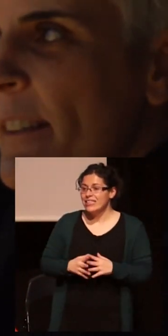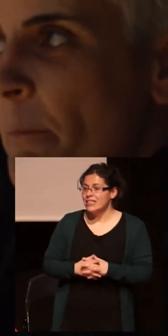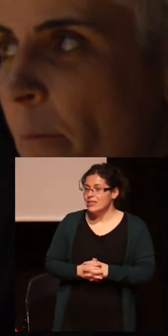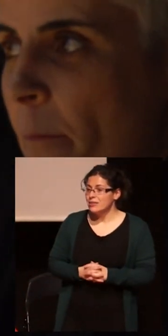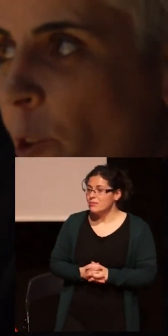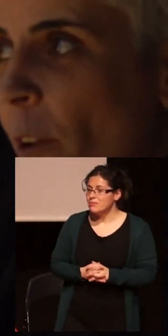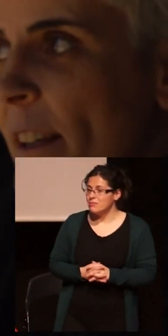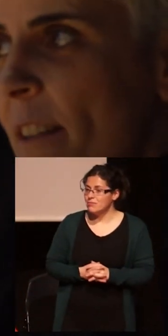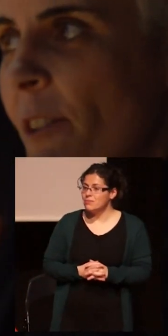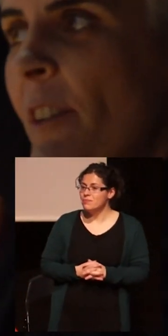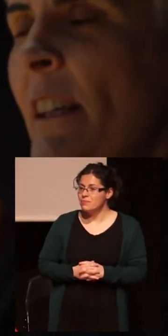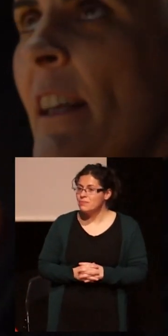todas, ¿no?